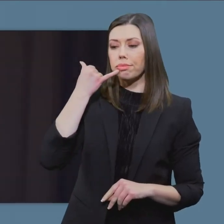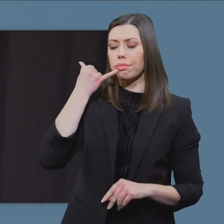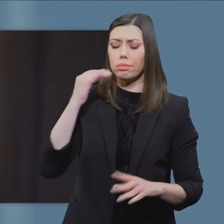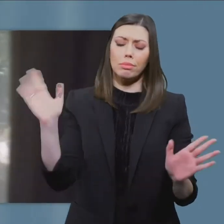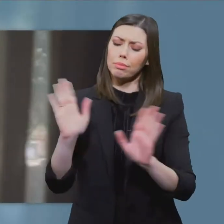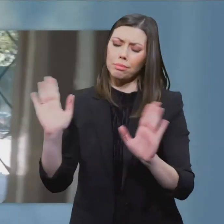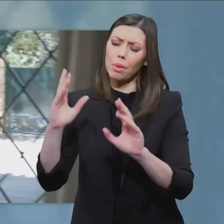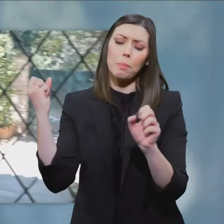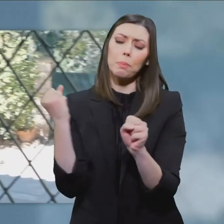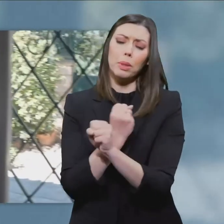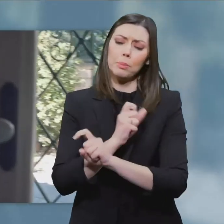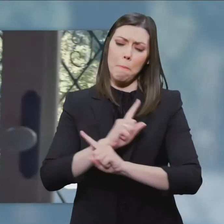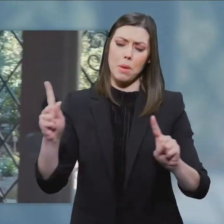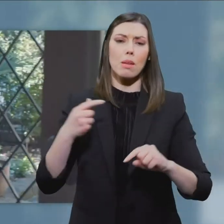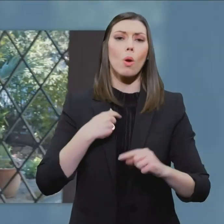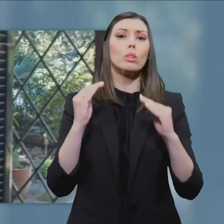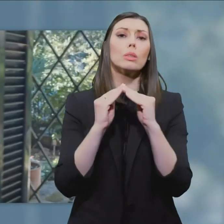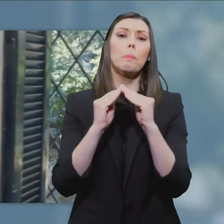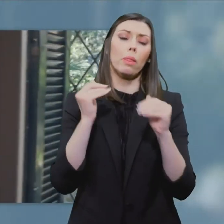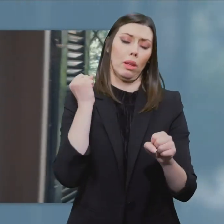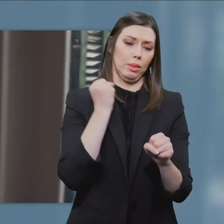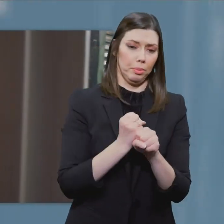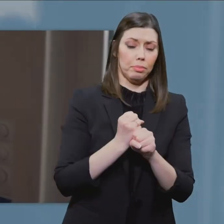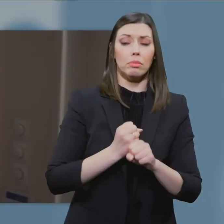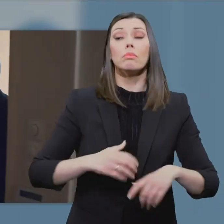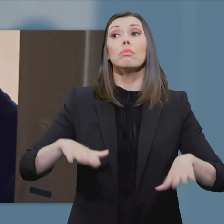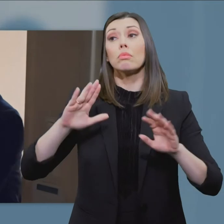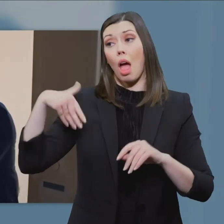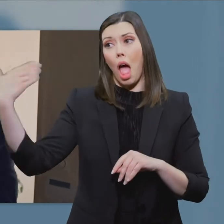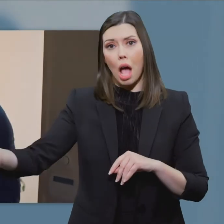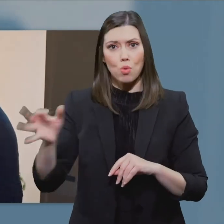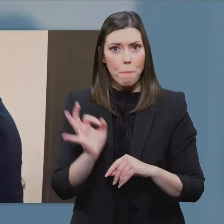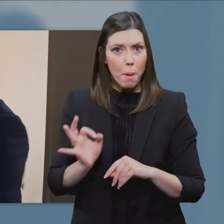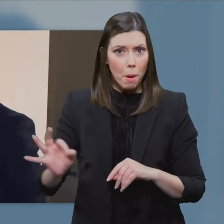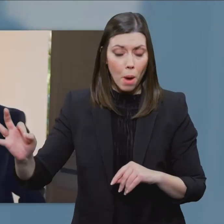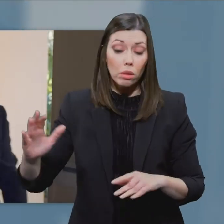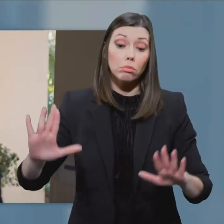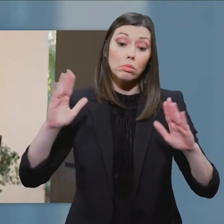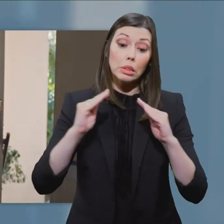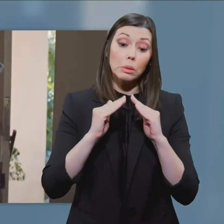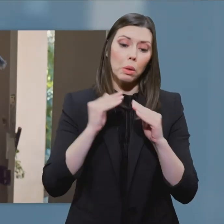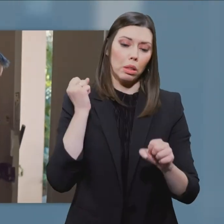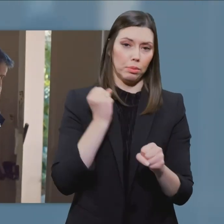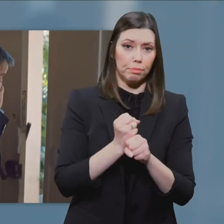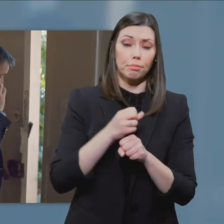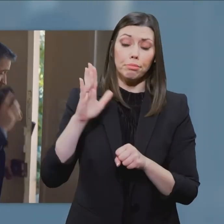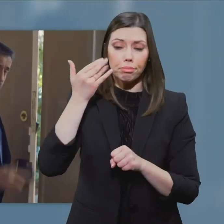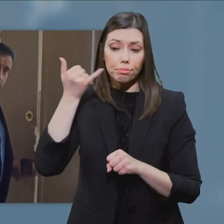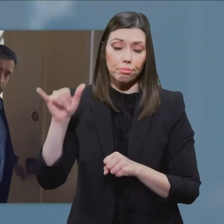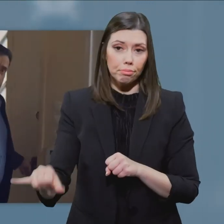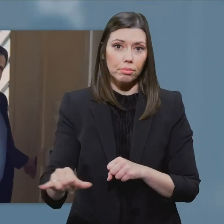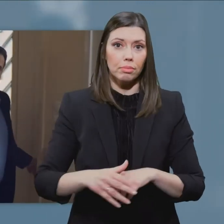Όχι, όχι, μην επιμένεις, θα μείνω μέσα. Όσο ο ιός κυκλοφορεί έξω, εγώ θα μείνω μέσα. Γεια.